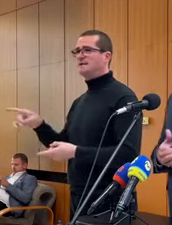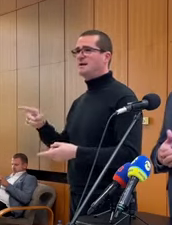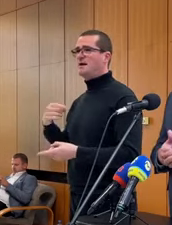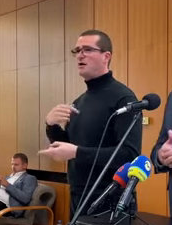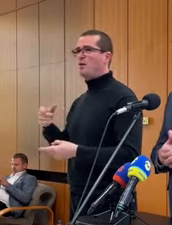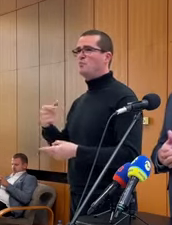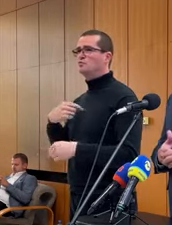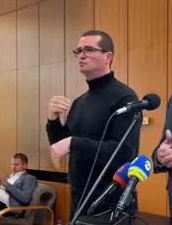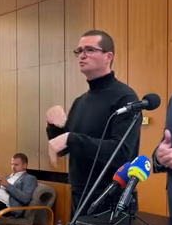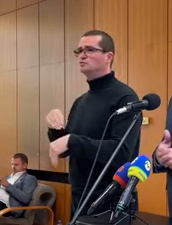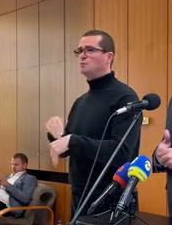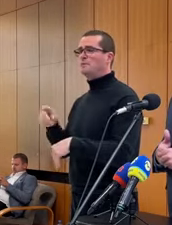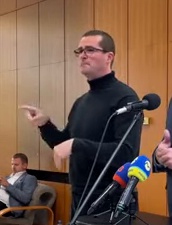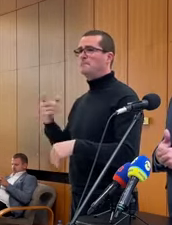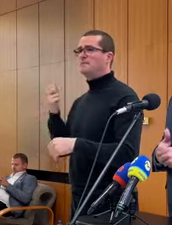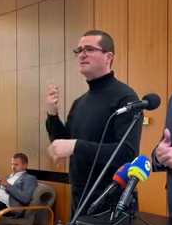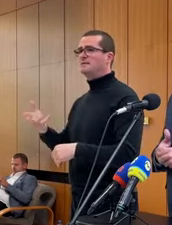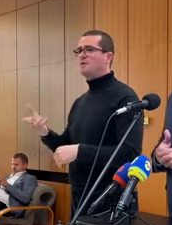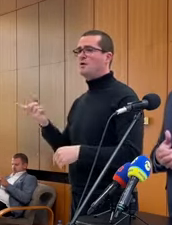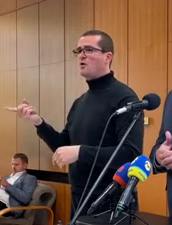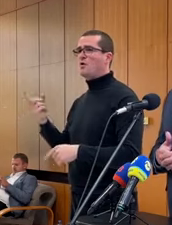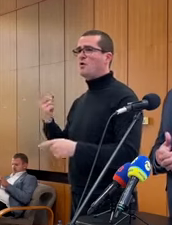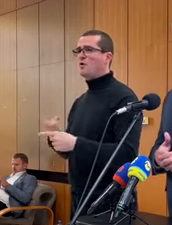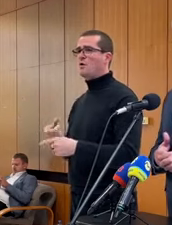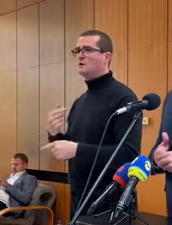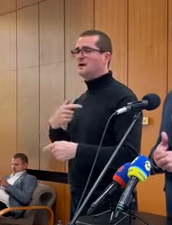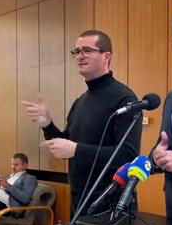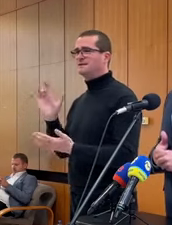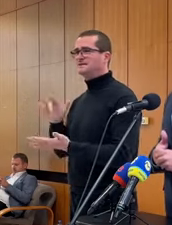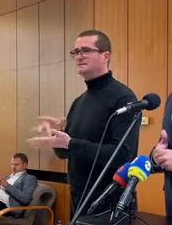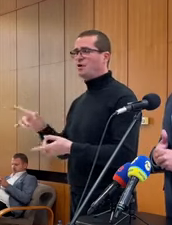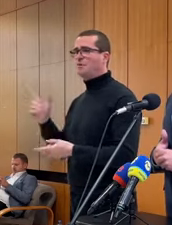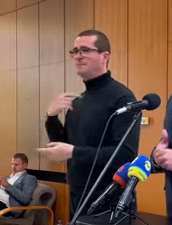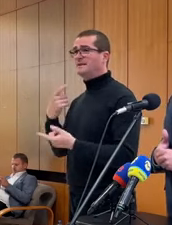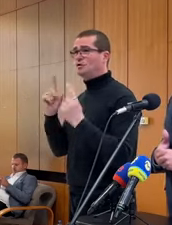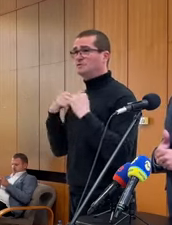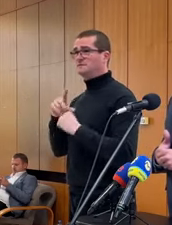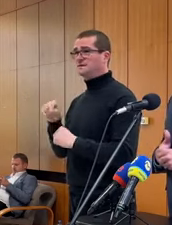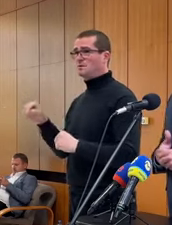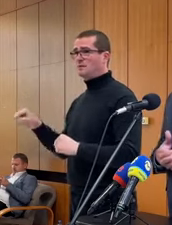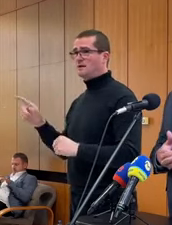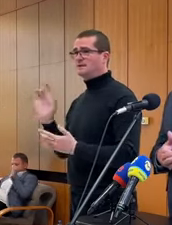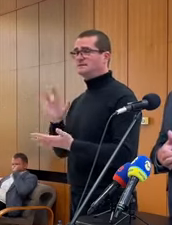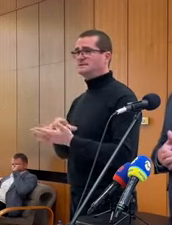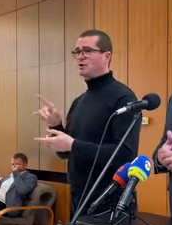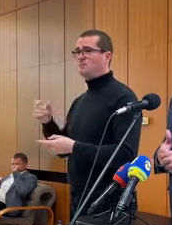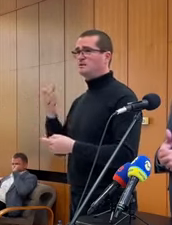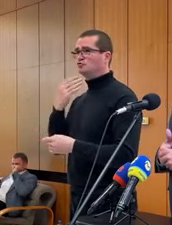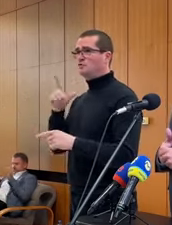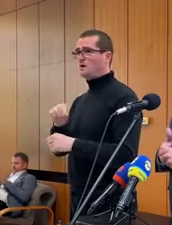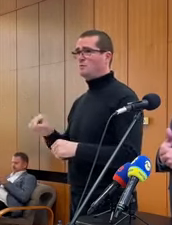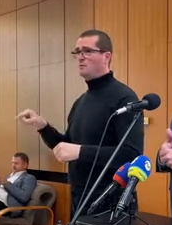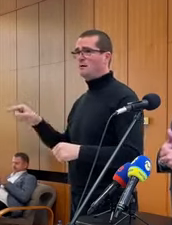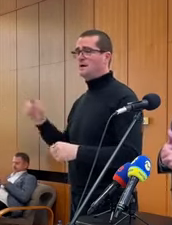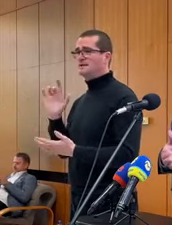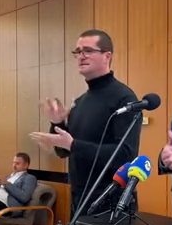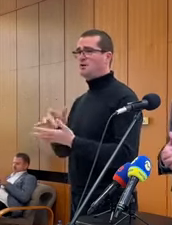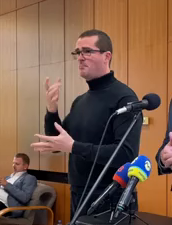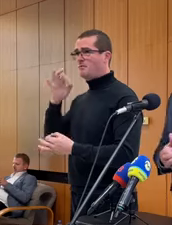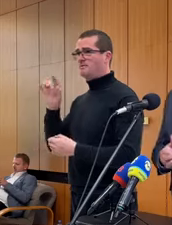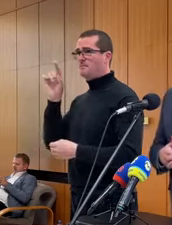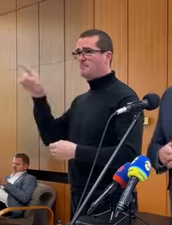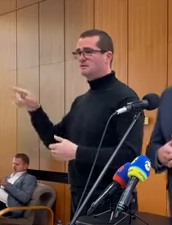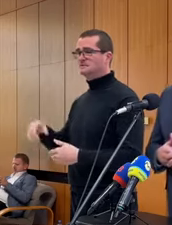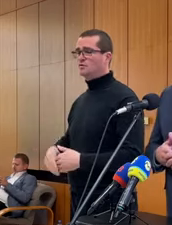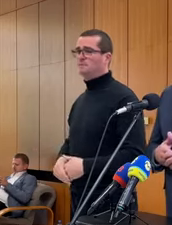tak ako som už avizoval niekoľkokrát, ich cieľom nie je Slovenská republika, ich cieľom nie je ani Česká republika, ich cieľom je Nemecko.